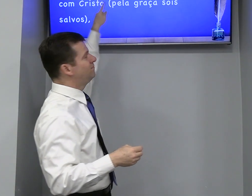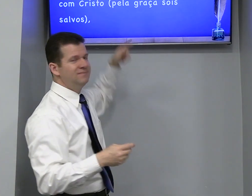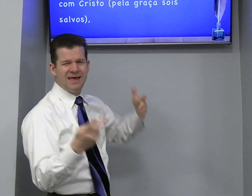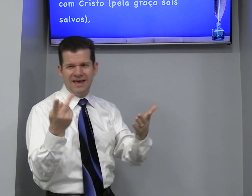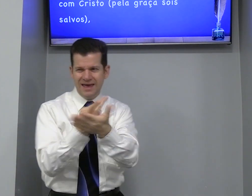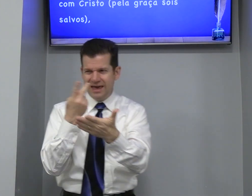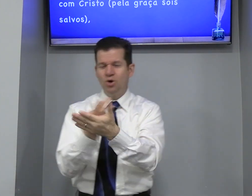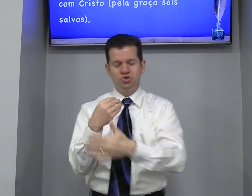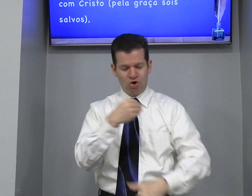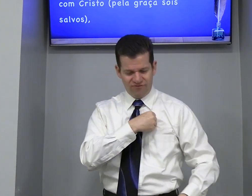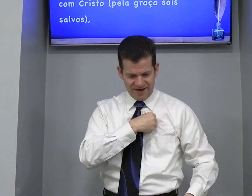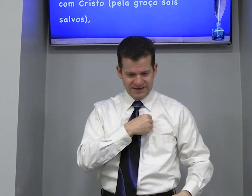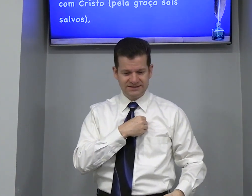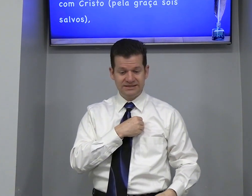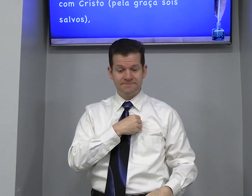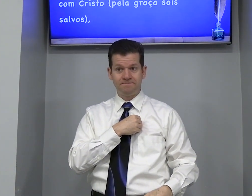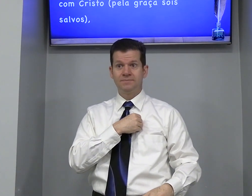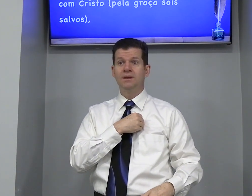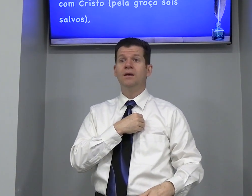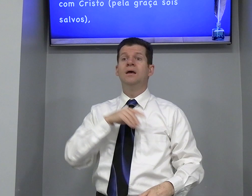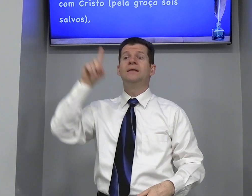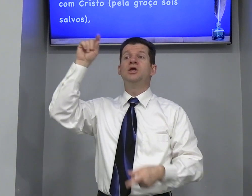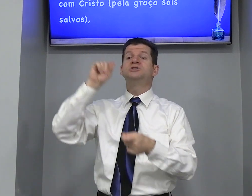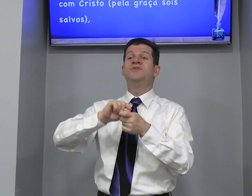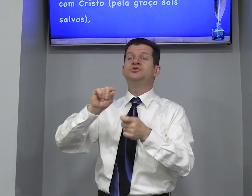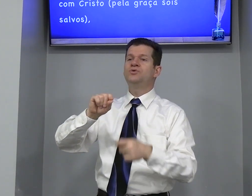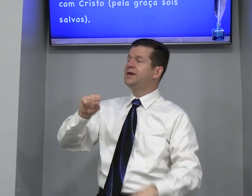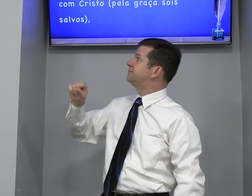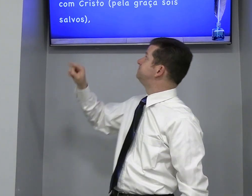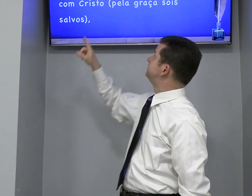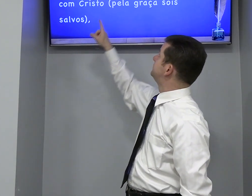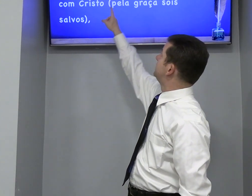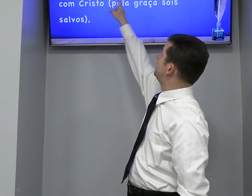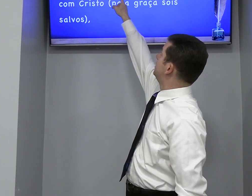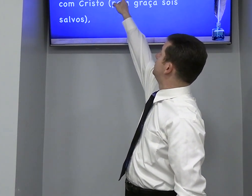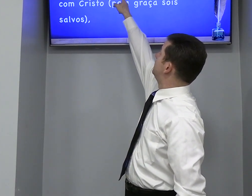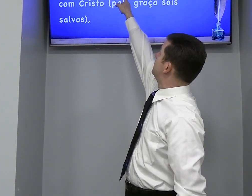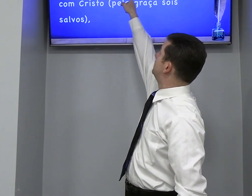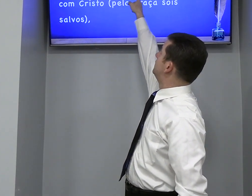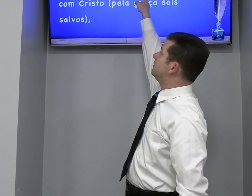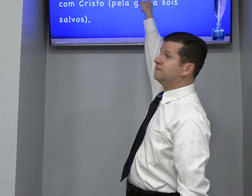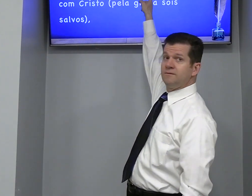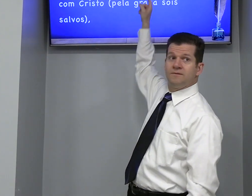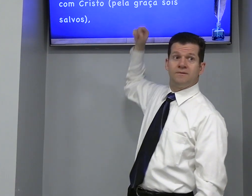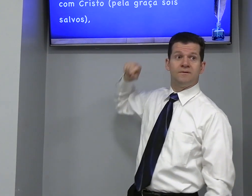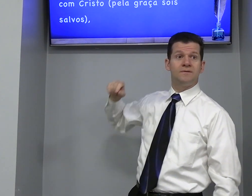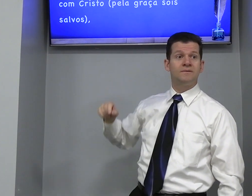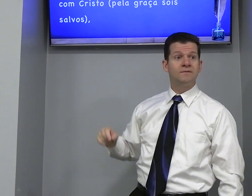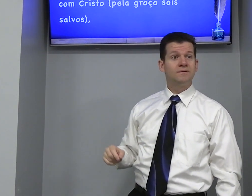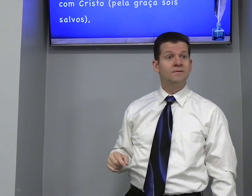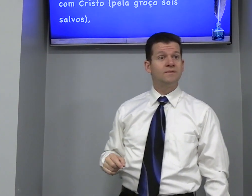Erros Ofensas Deus fez o que? Da F De